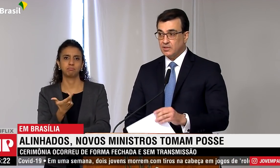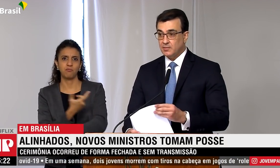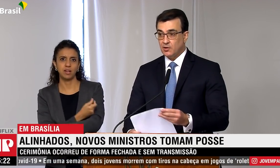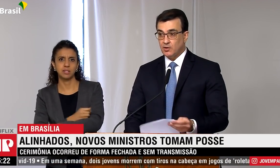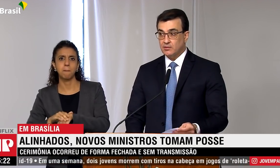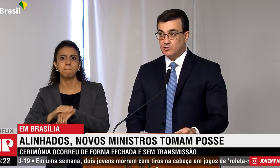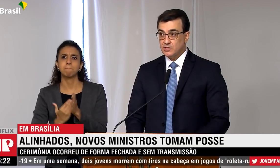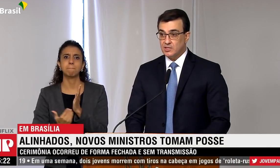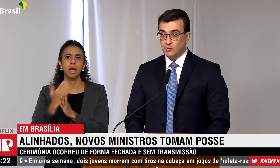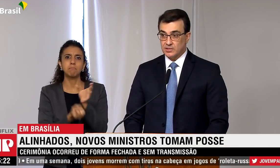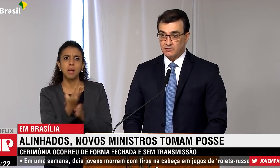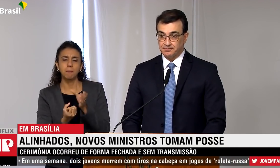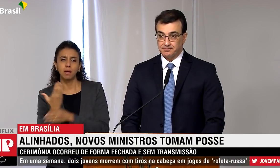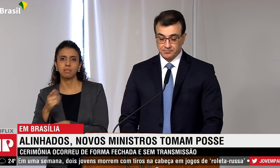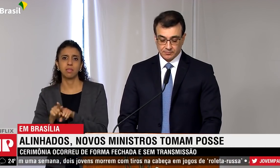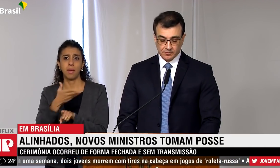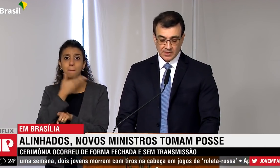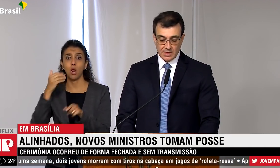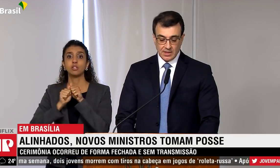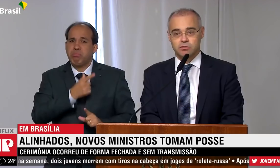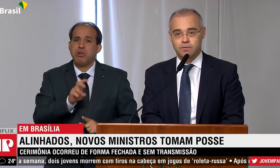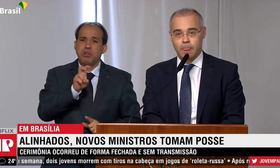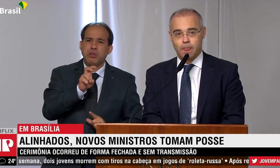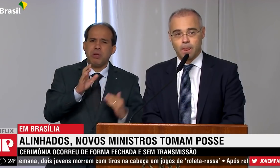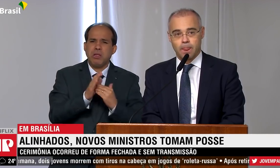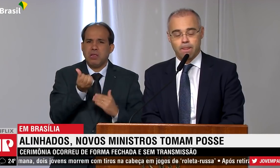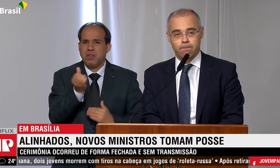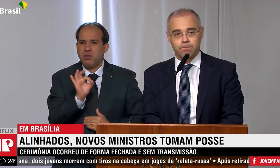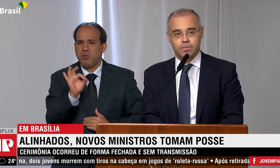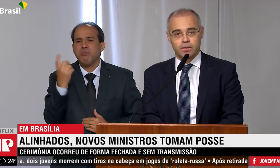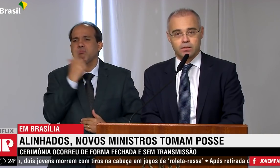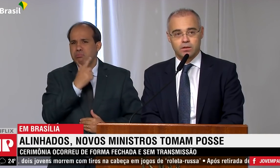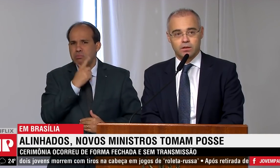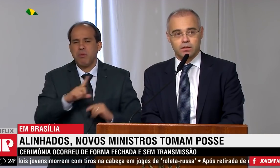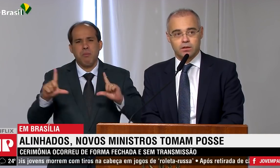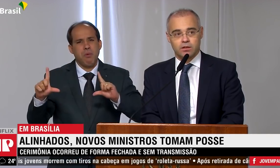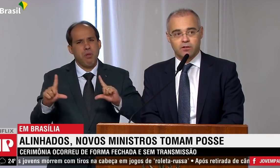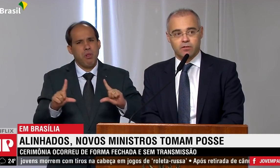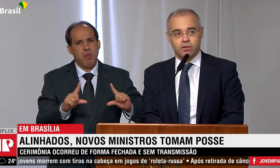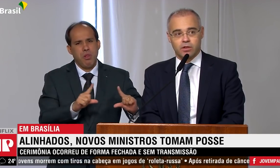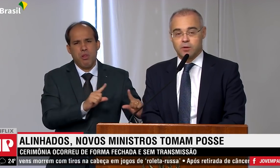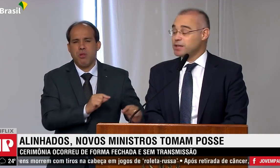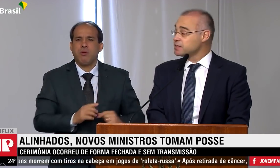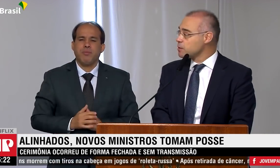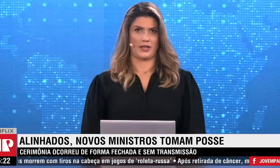ministro das Relações Exteriores, Carlos Alberto França e André Mendonça, que retornou à Advocacia-Geral da União. Então, vamos